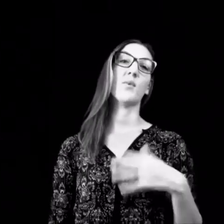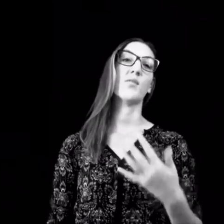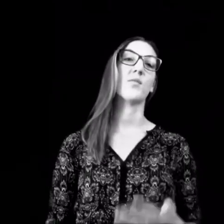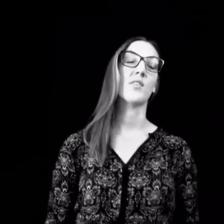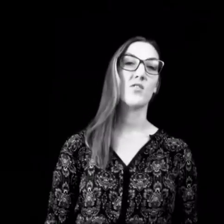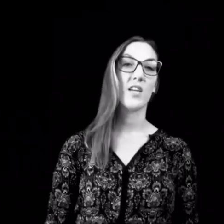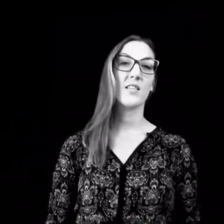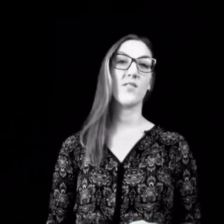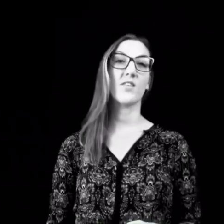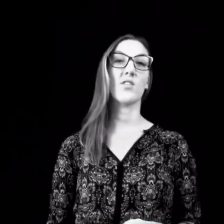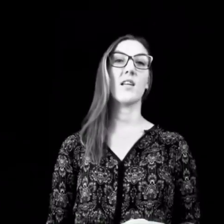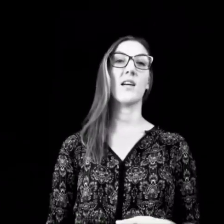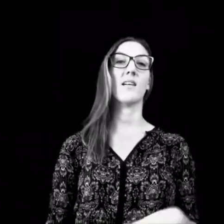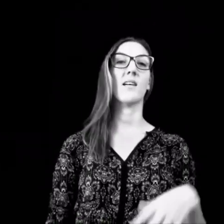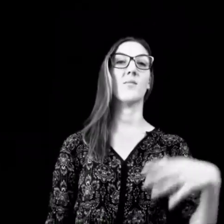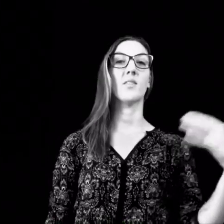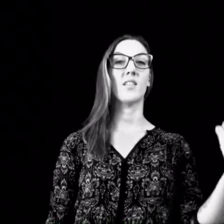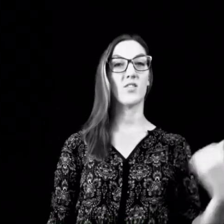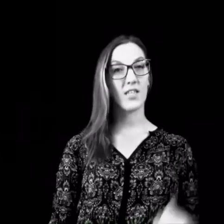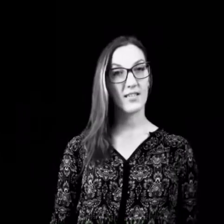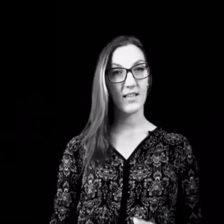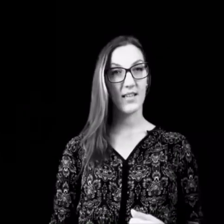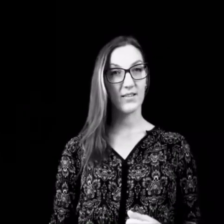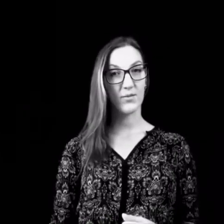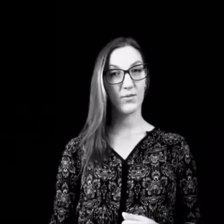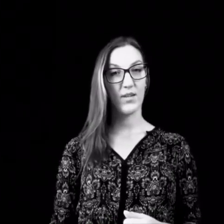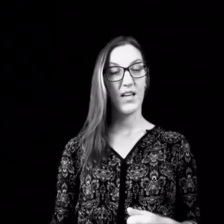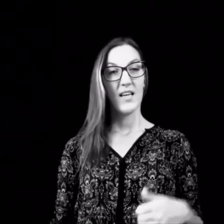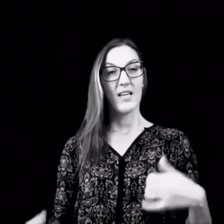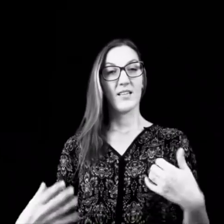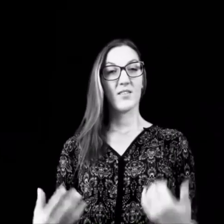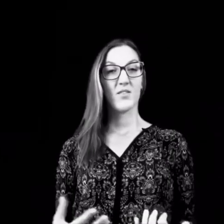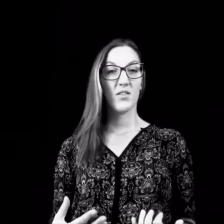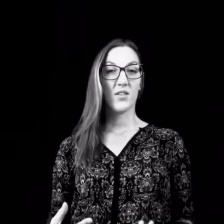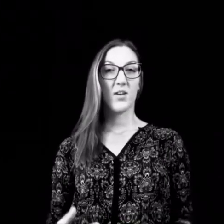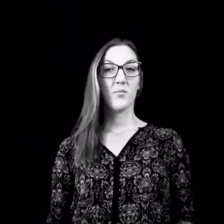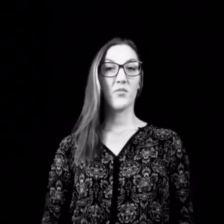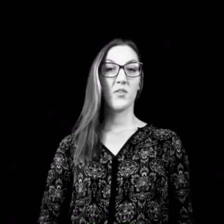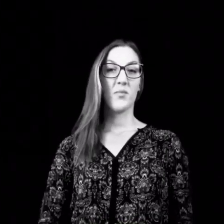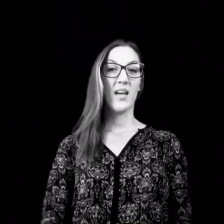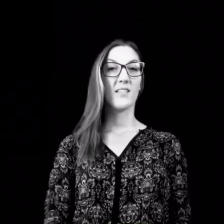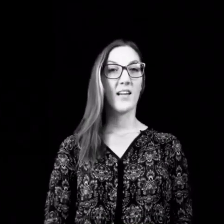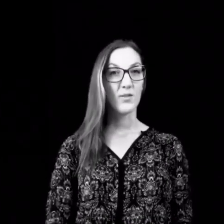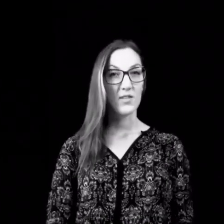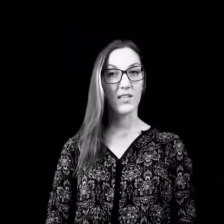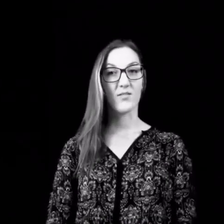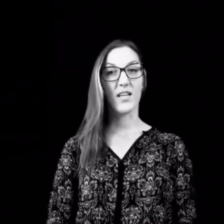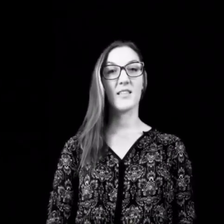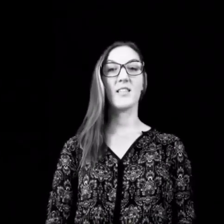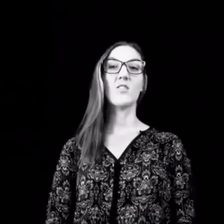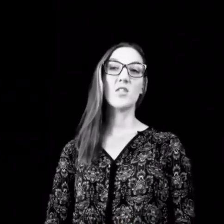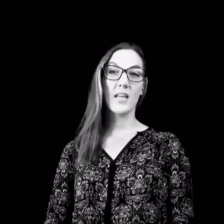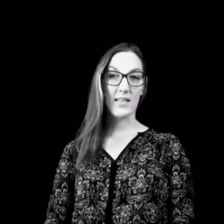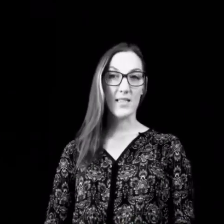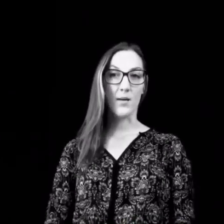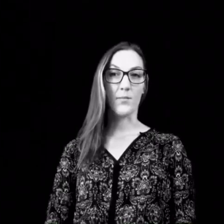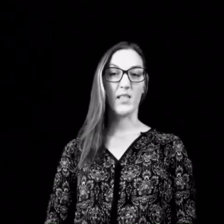persönlichen Stressverstärkern, mit der Stressreaktion, das kommt von dem Herrn Kalutzer und nennt sich die Stressampel.